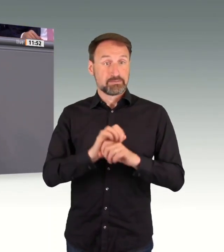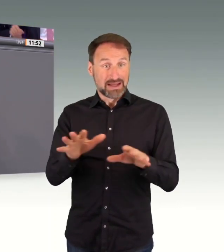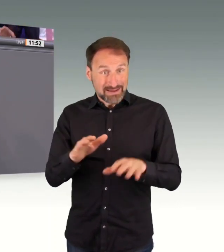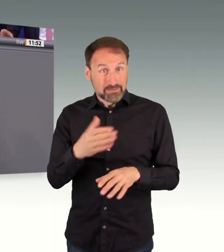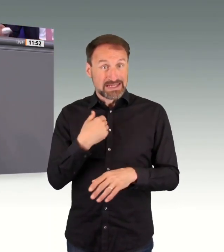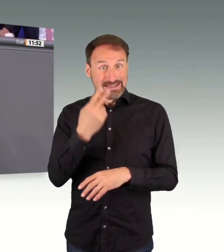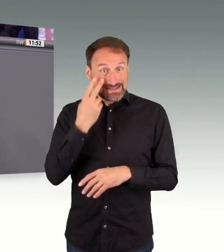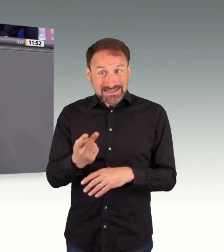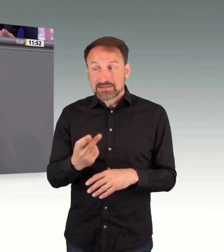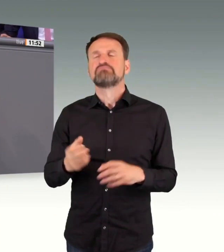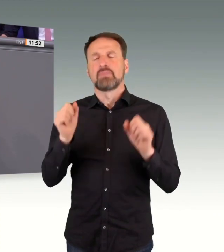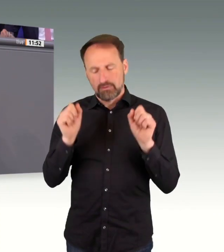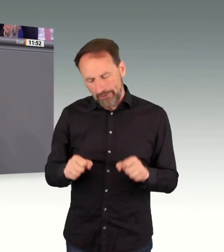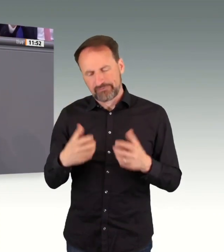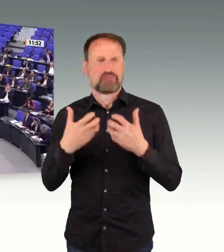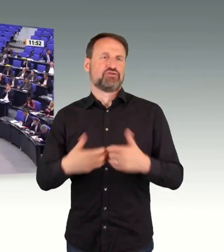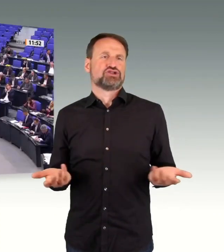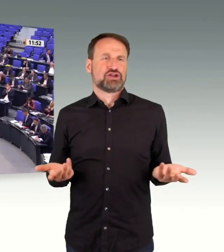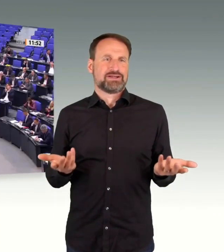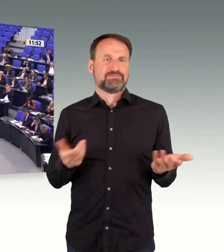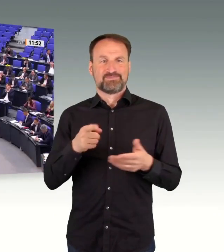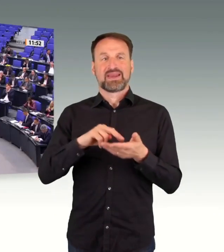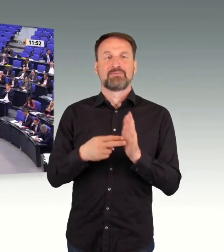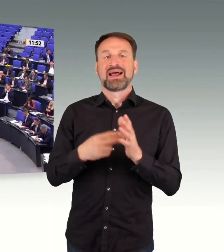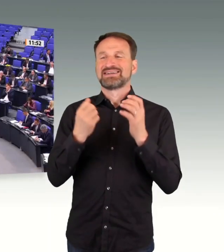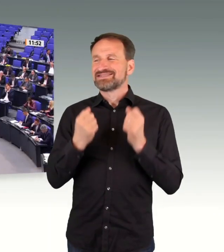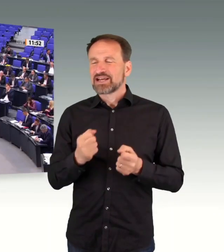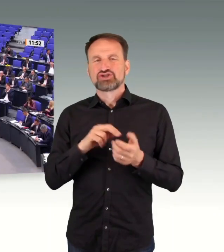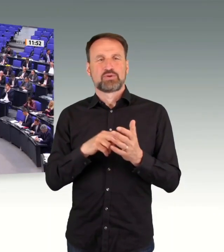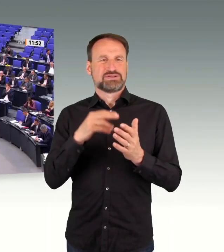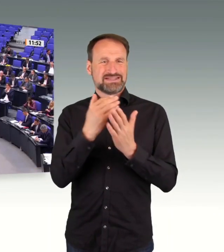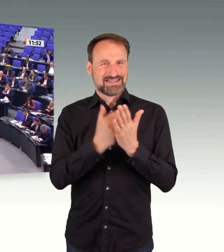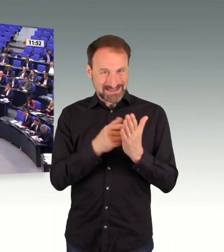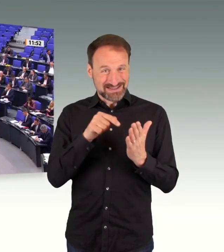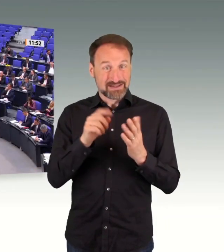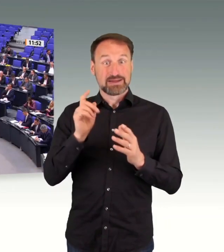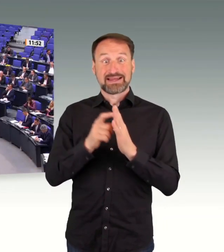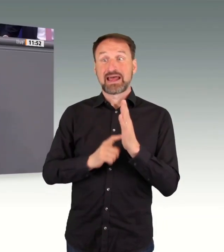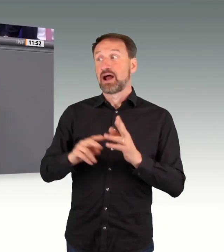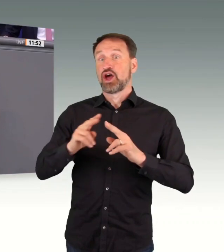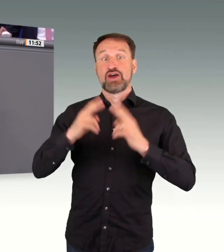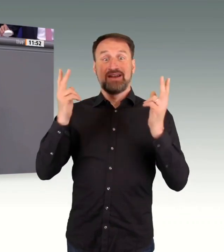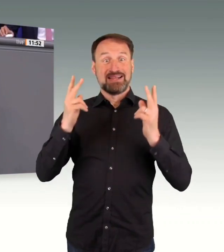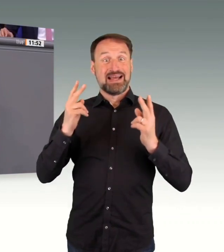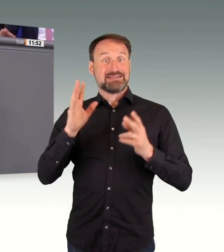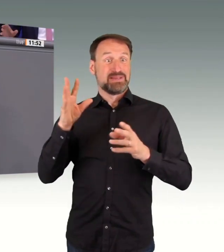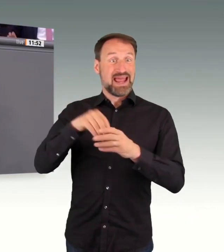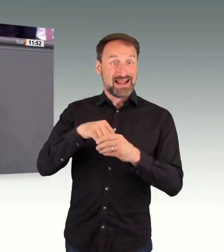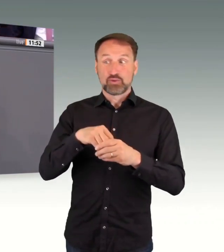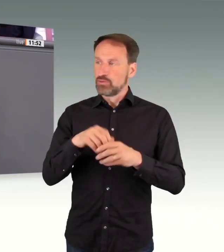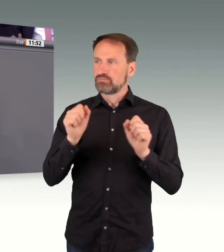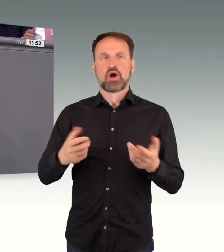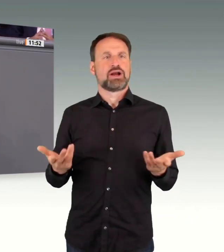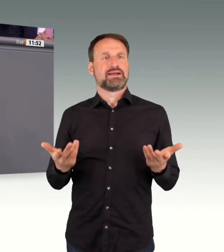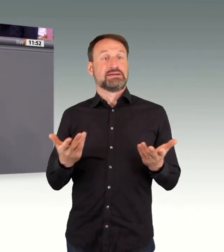bedrohter Arten ist. Eine Vielzahl von umwelt- und artenrechtlichen Aspekten wird häufig im selben Verfahren mehrfach